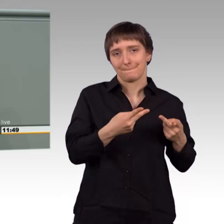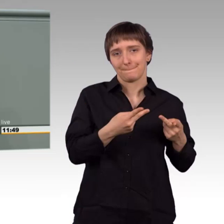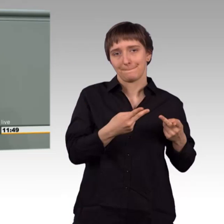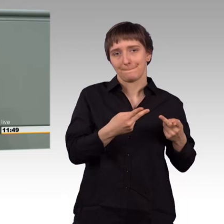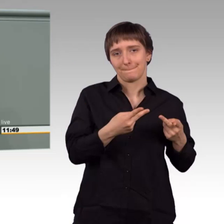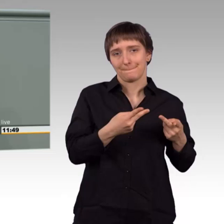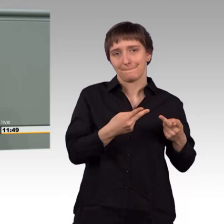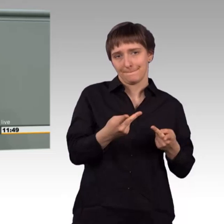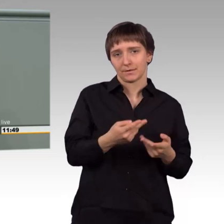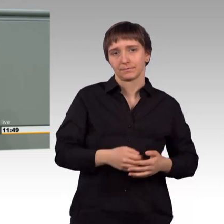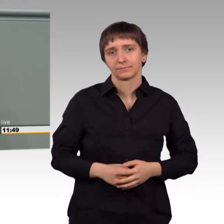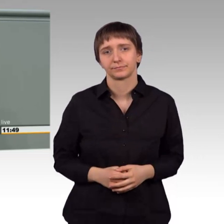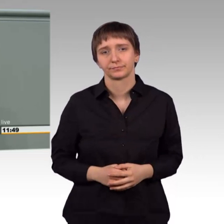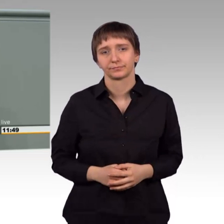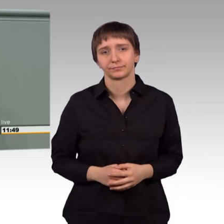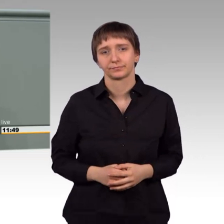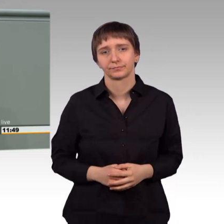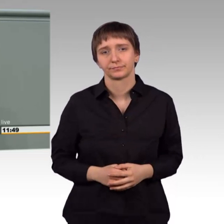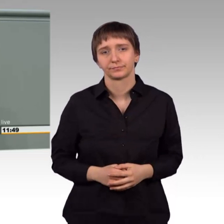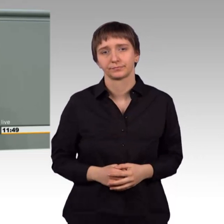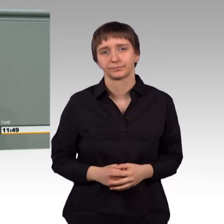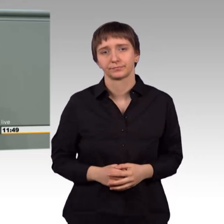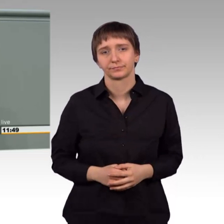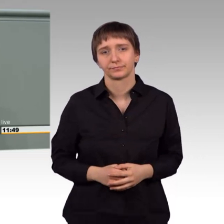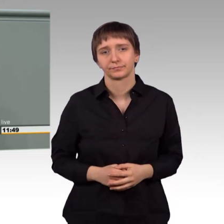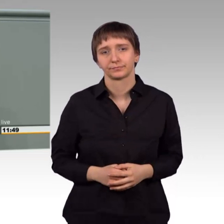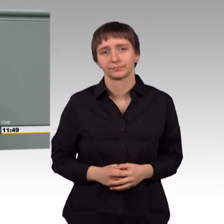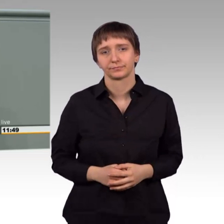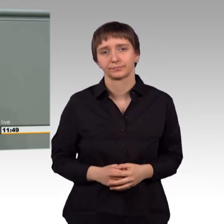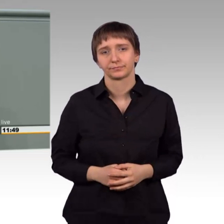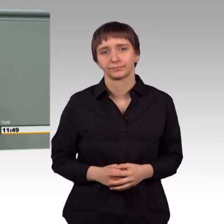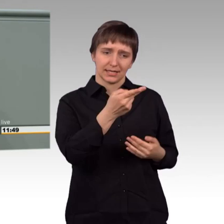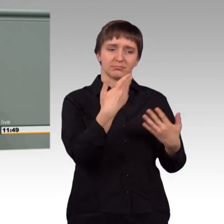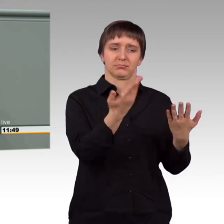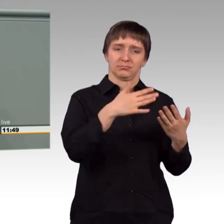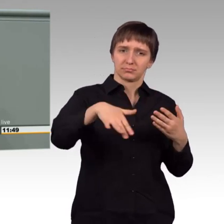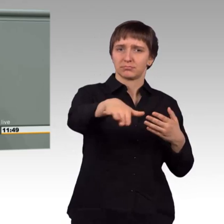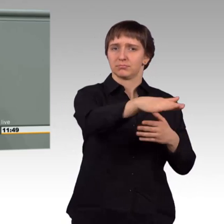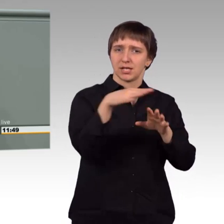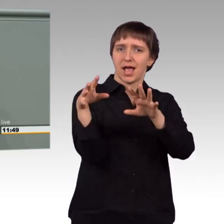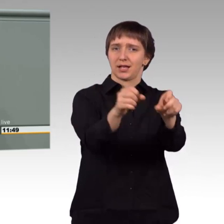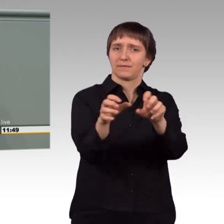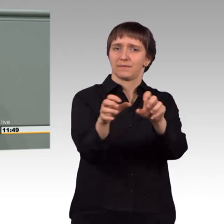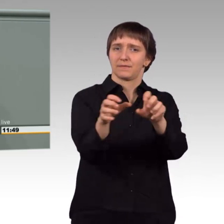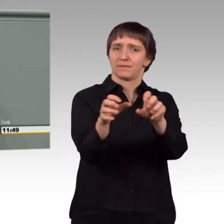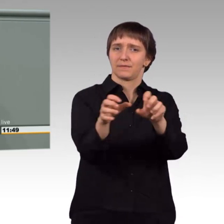warum sie angesichts dieses Angriffskrieges die Bundeswehr weiter in den AWACS-Verbänden in der Türkei belässt. Mit diesen